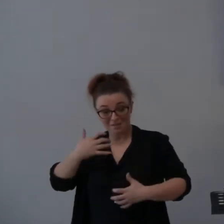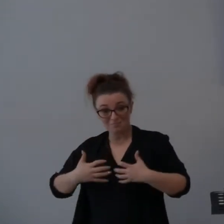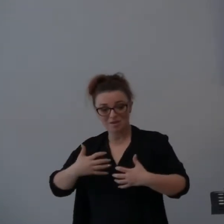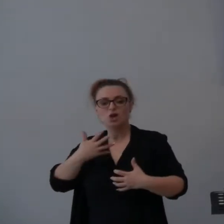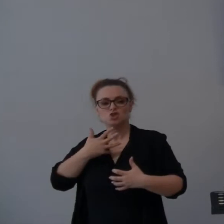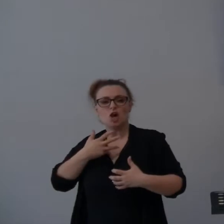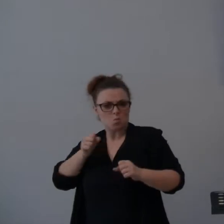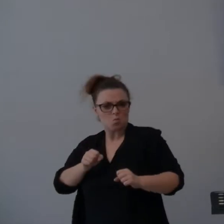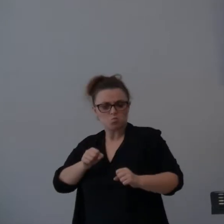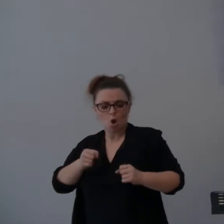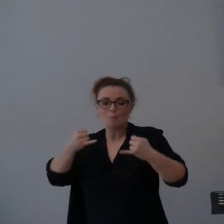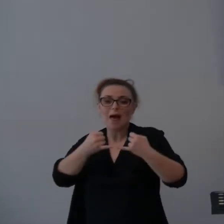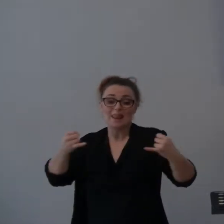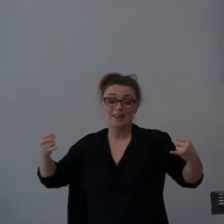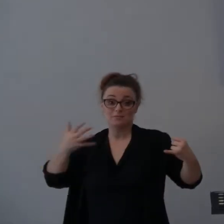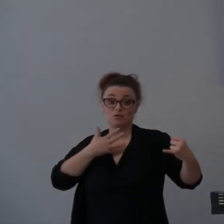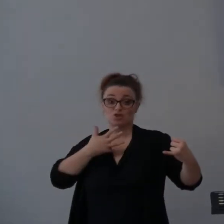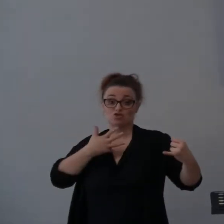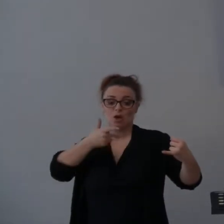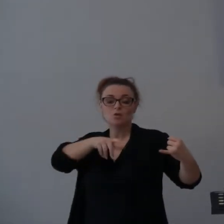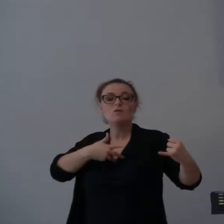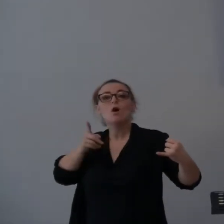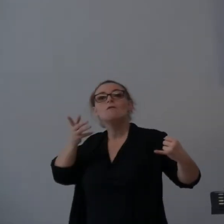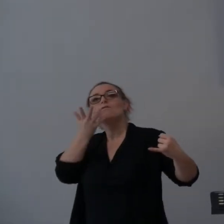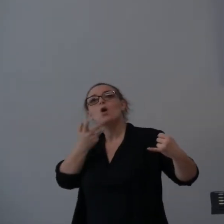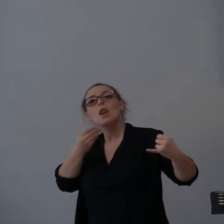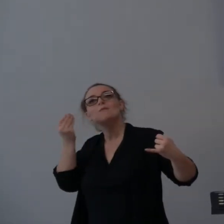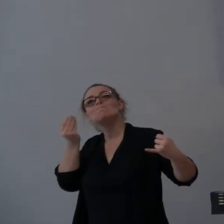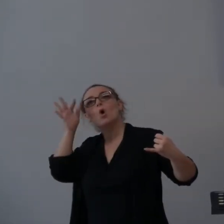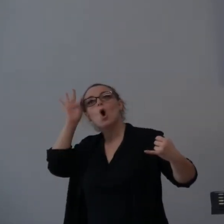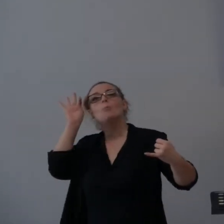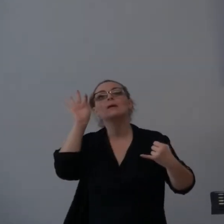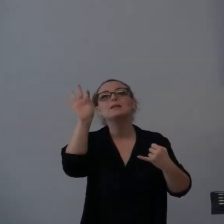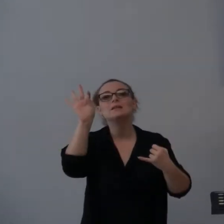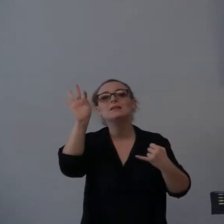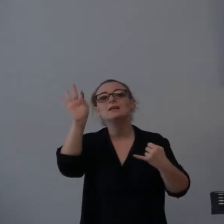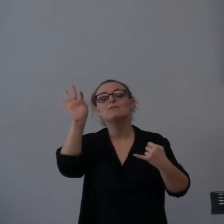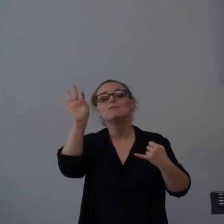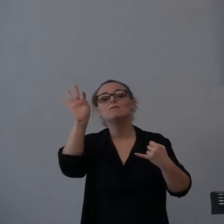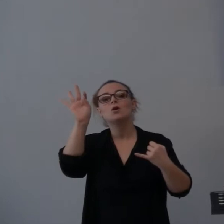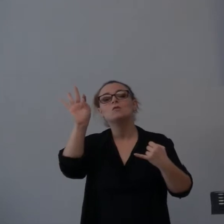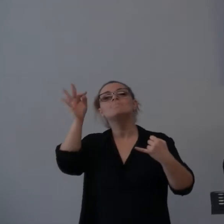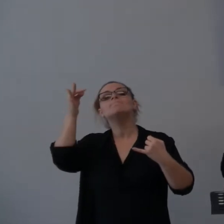ma la sua bondà e la sua misericordia è quello che lui desidera mettere in azione.